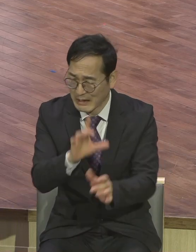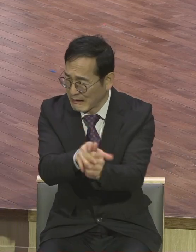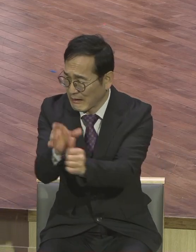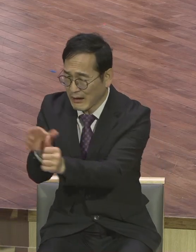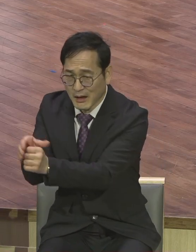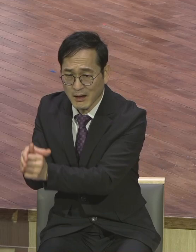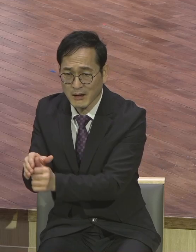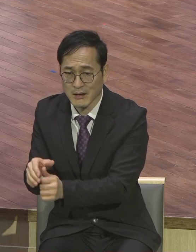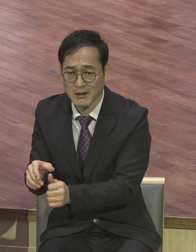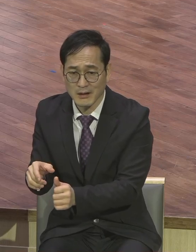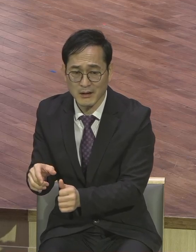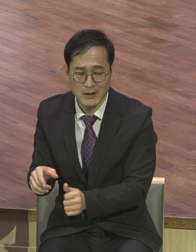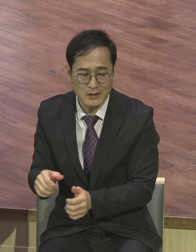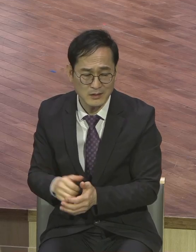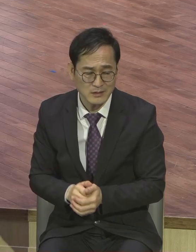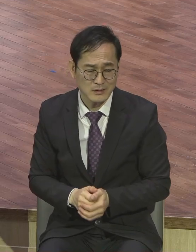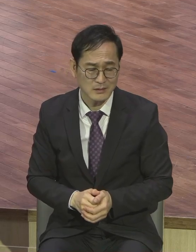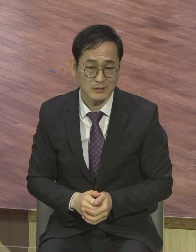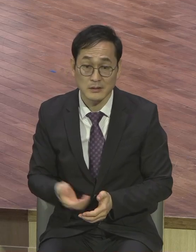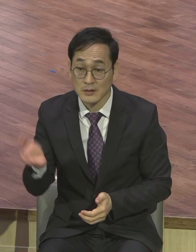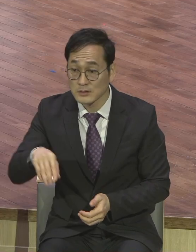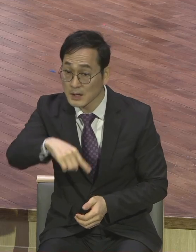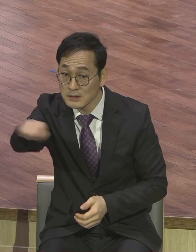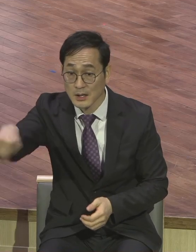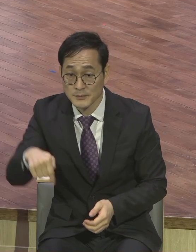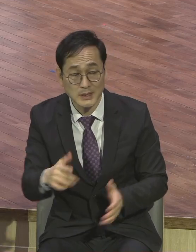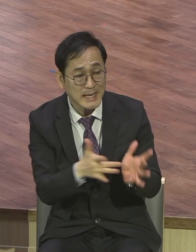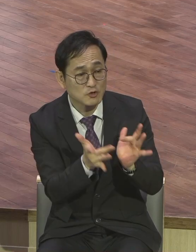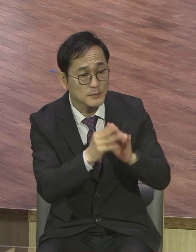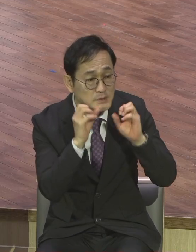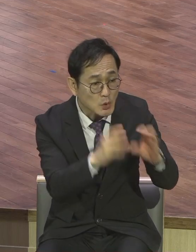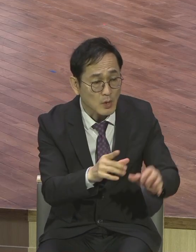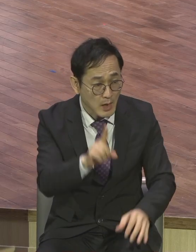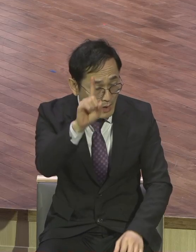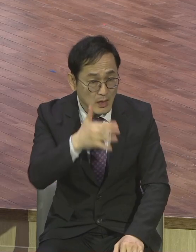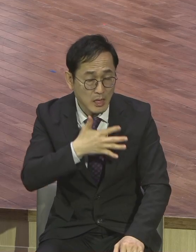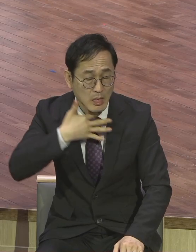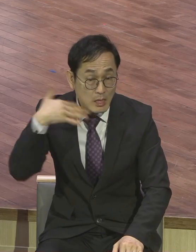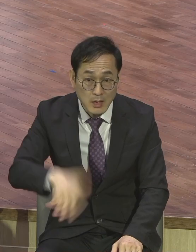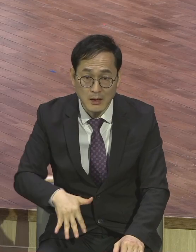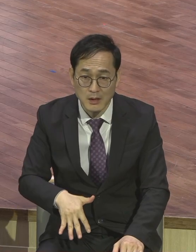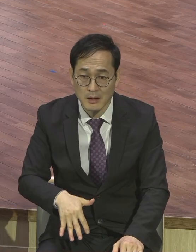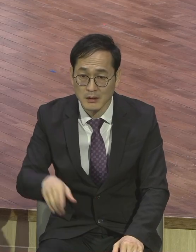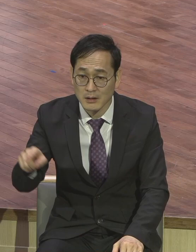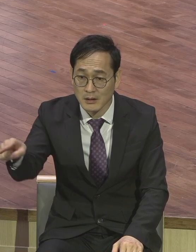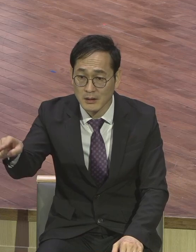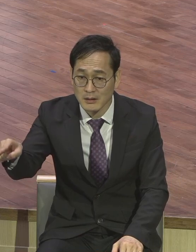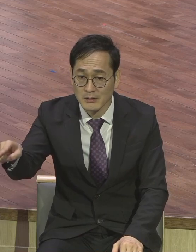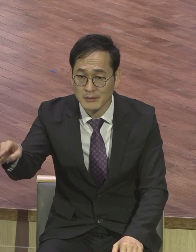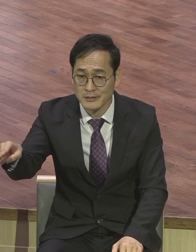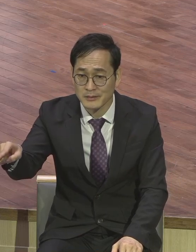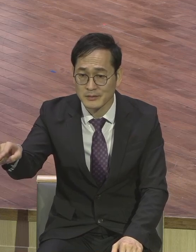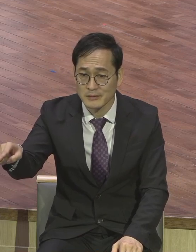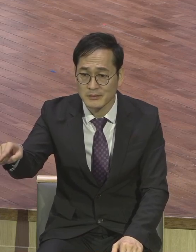누구에게도 한 번도 이 예수 내가 가진 예수를 말하지도 않고 말한 적도 없고 할 생각도 없고